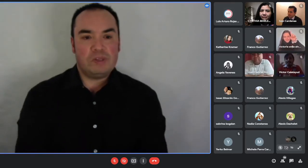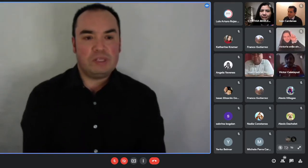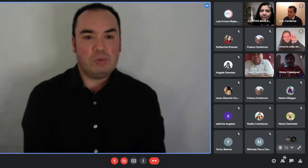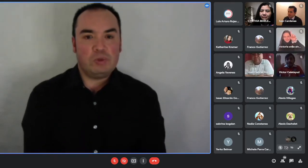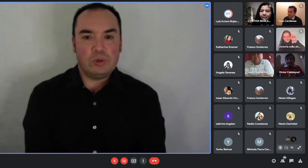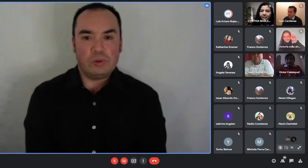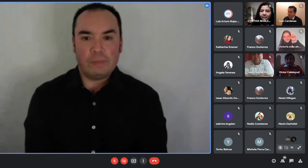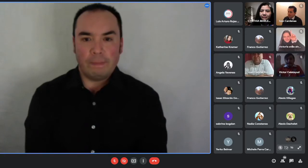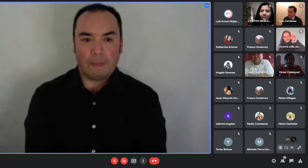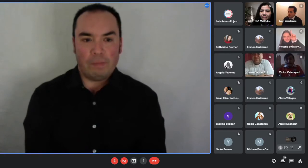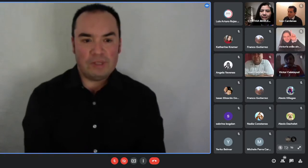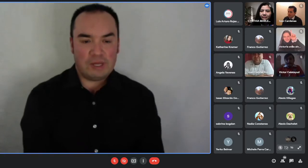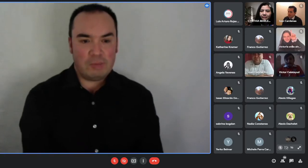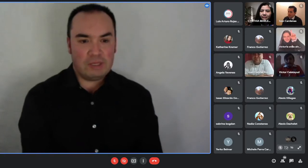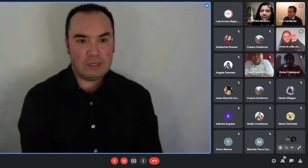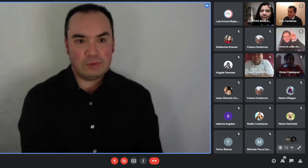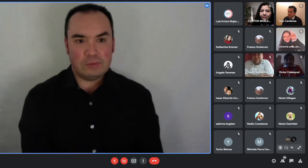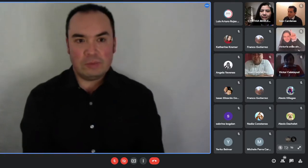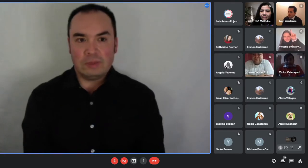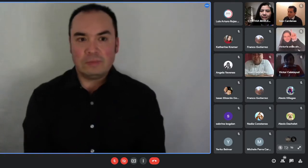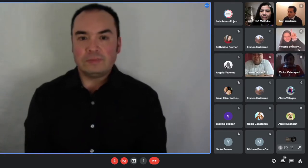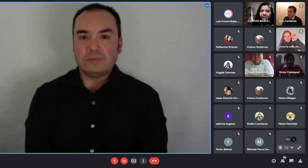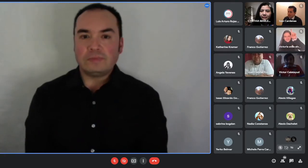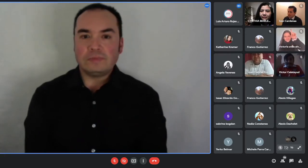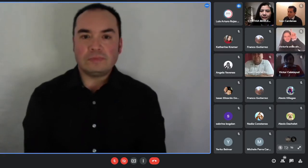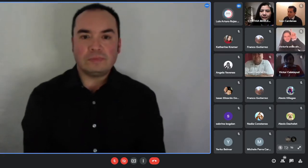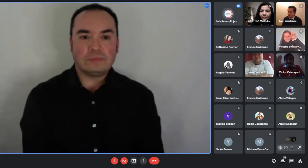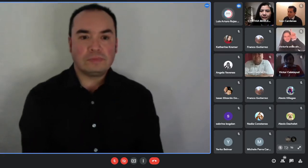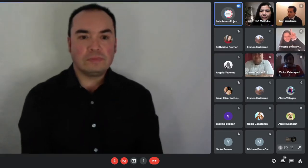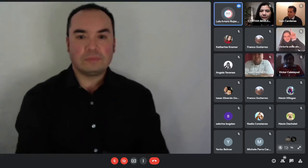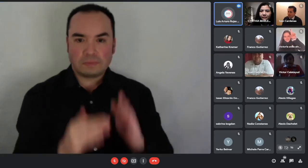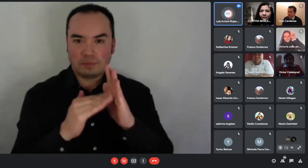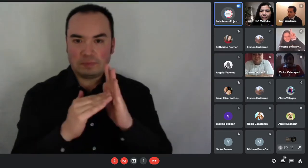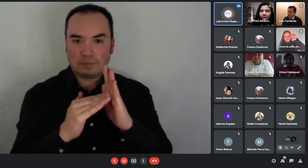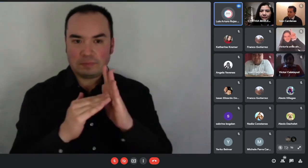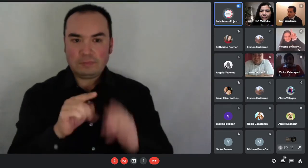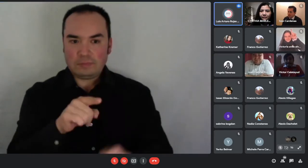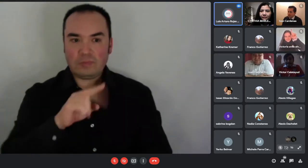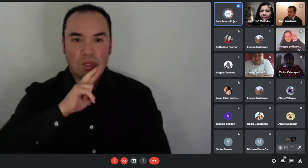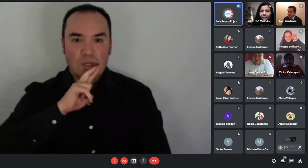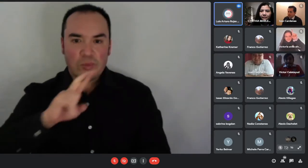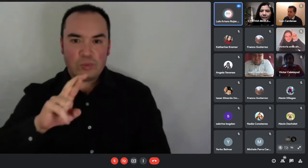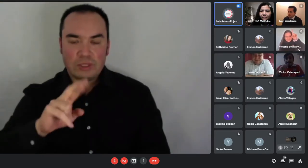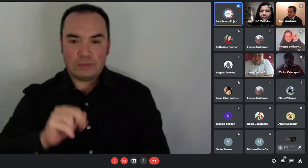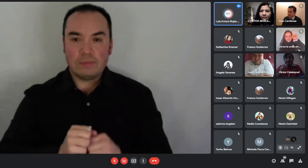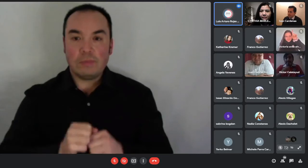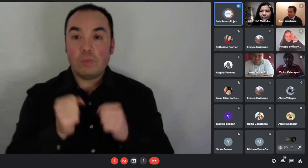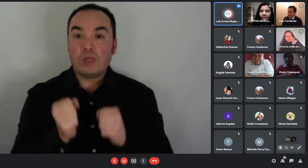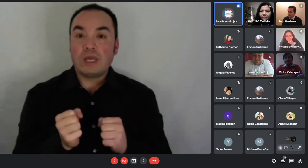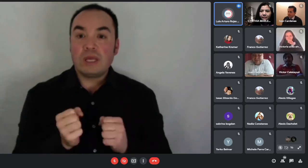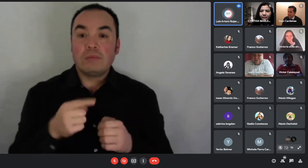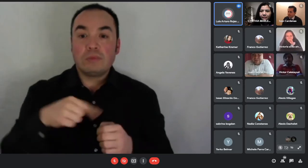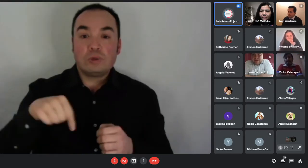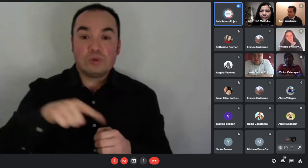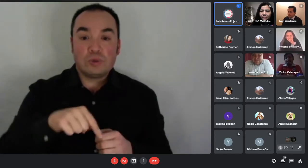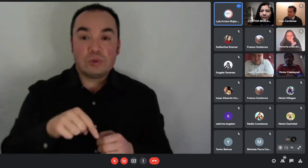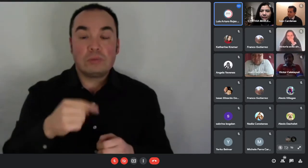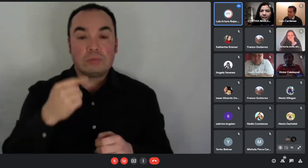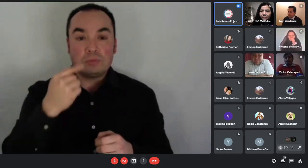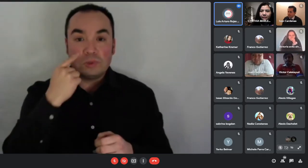bueno puede ser que como nosotros manejamos base de datos ya de pronto pueden llamar a